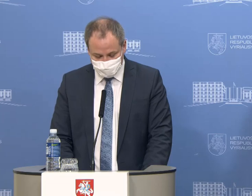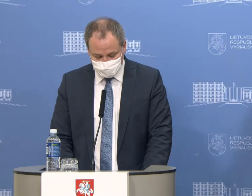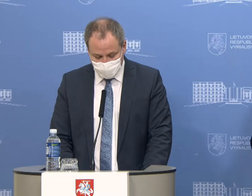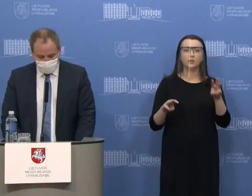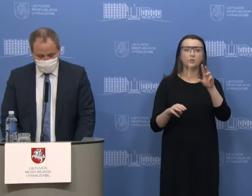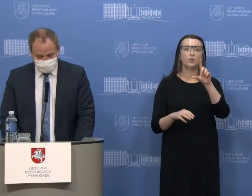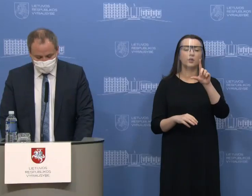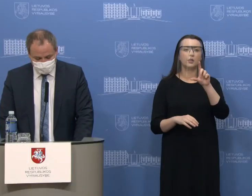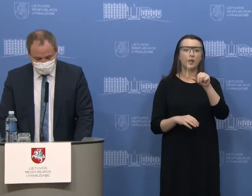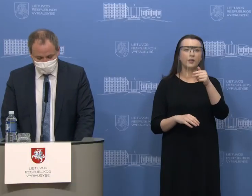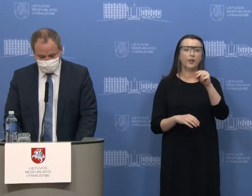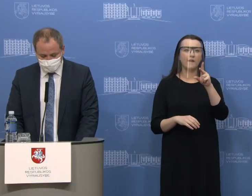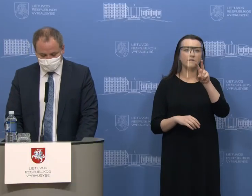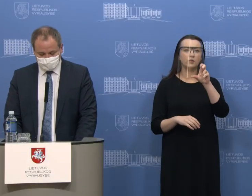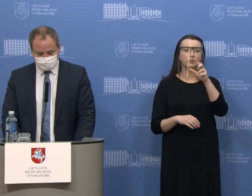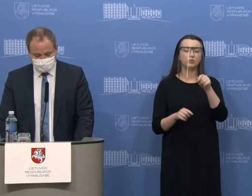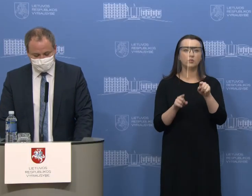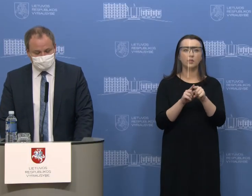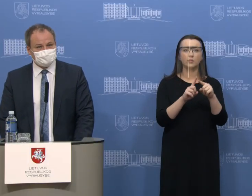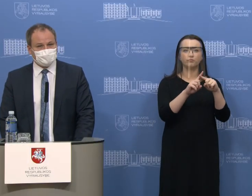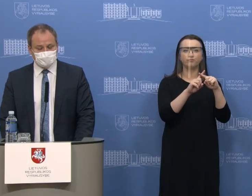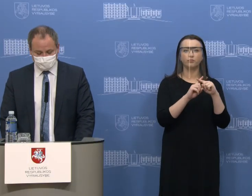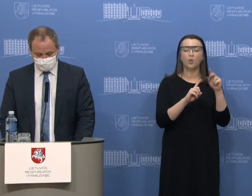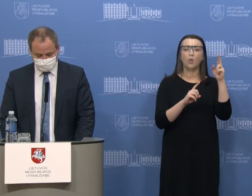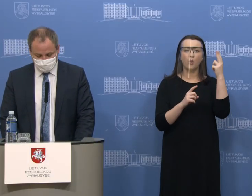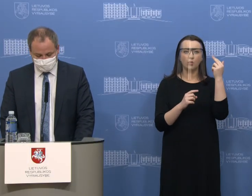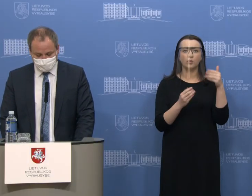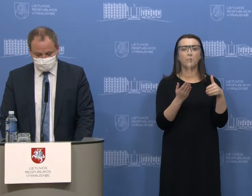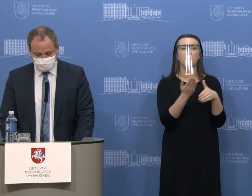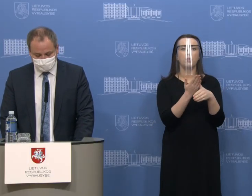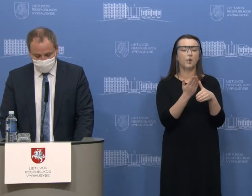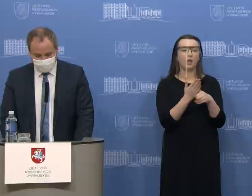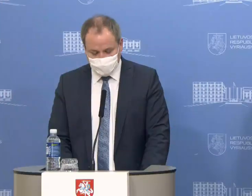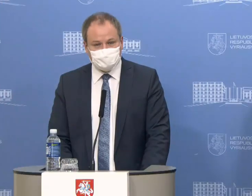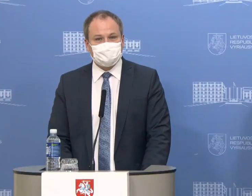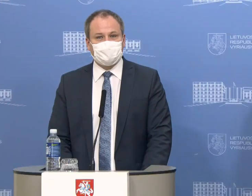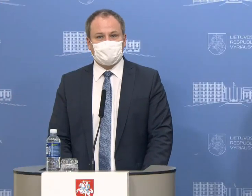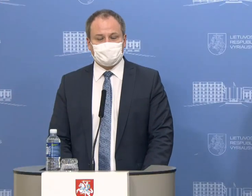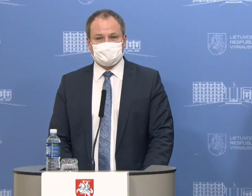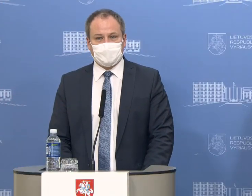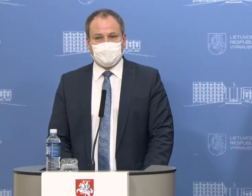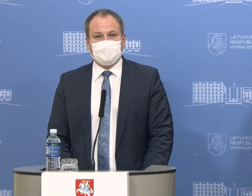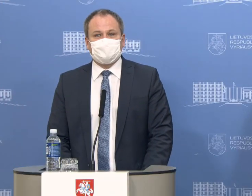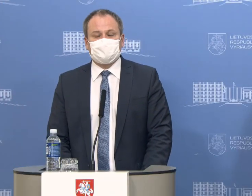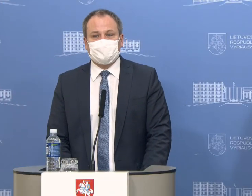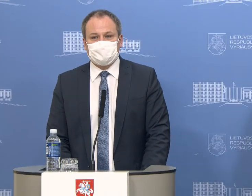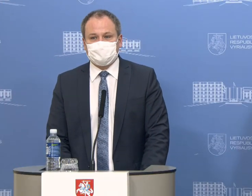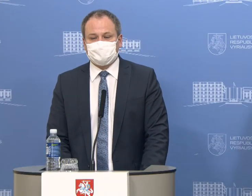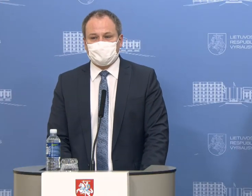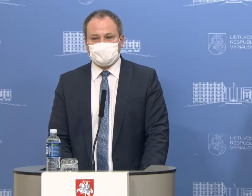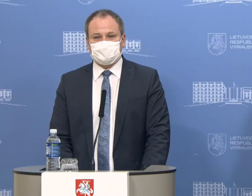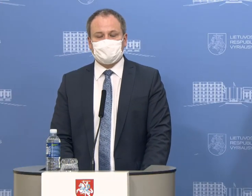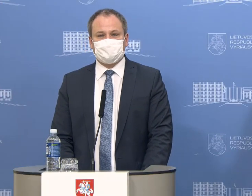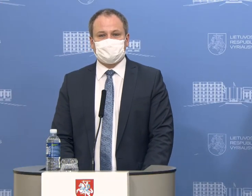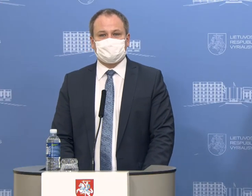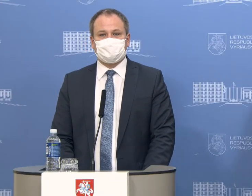penkevičius ir Kauno miesto greitosios medicinos pagalbos stotijas direktorius Nerijus Mikelionis. Šiek tiek keičiame